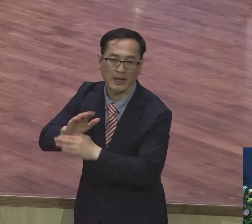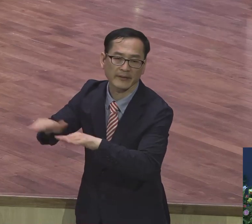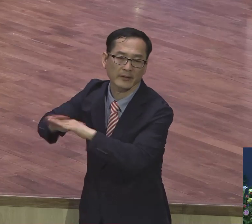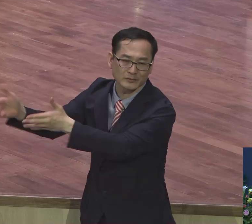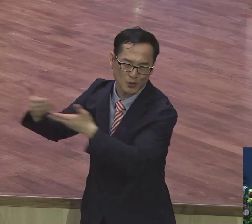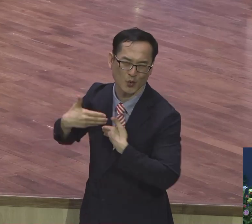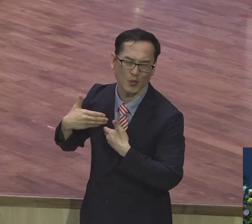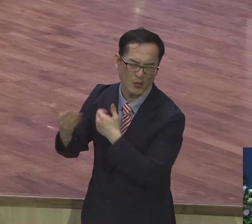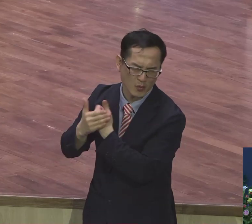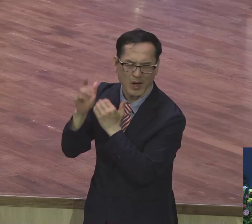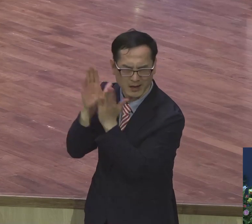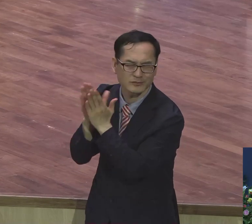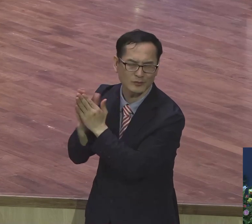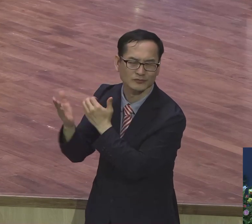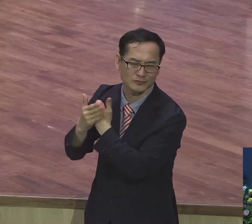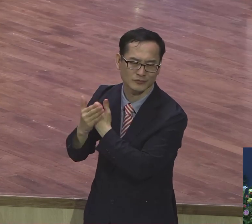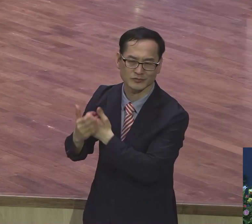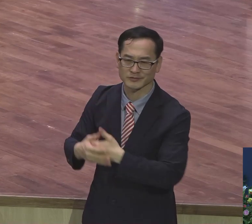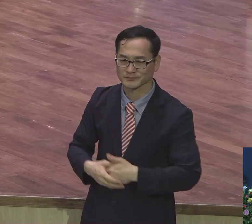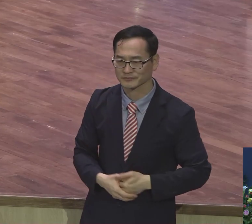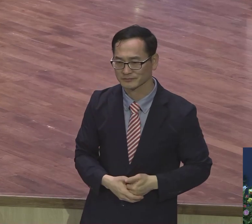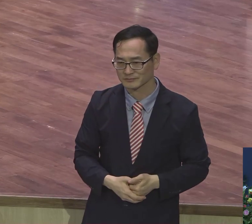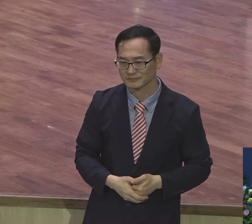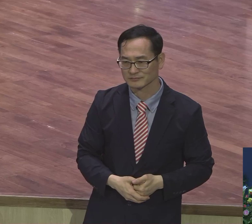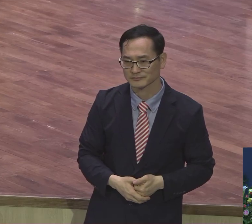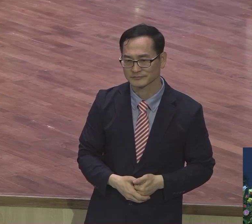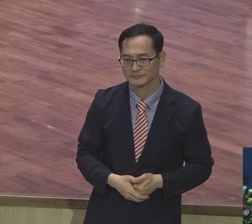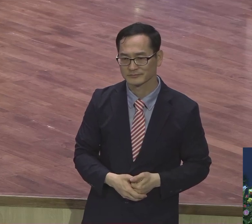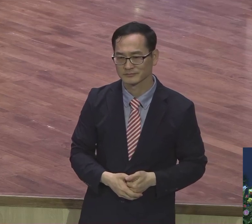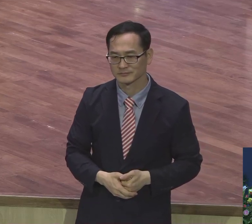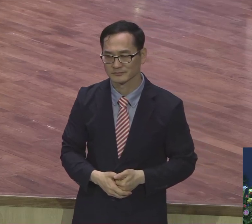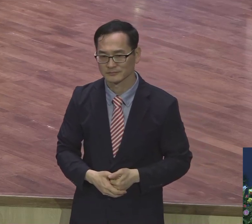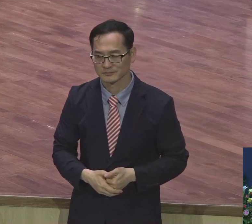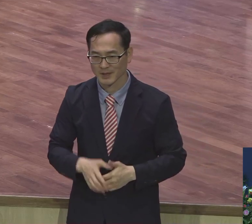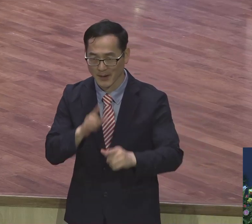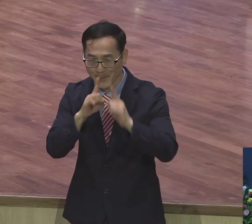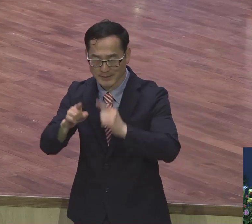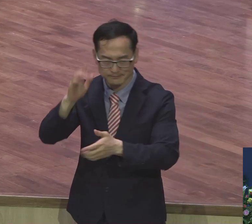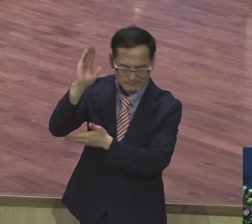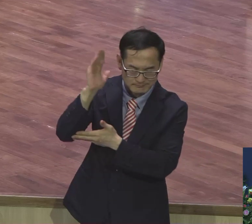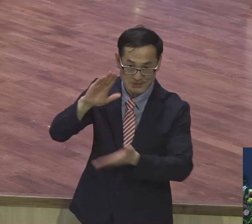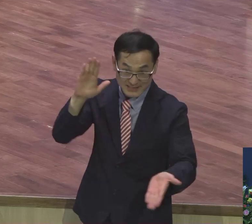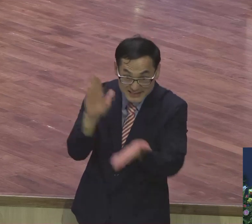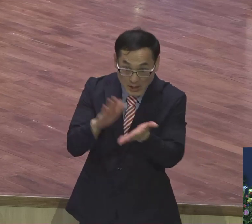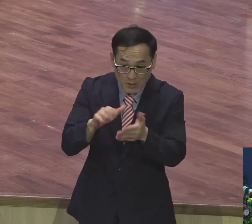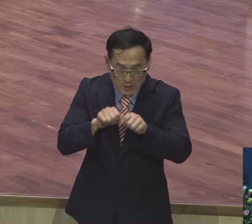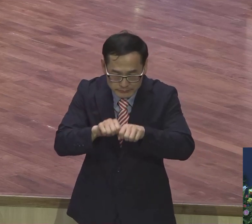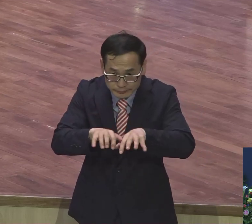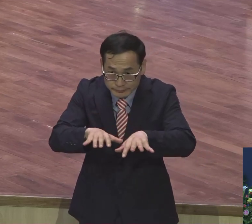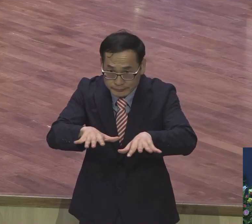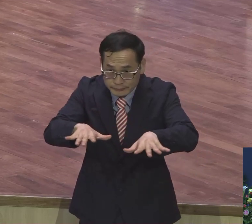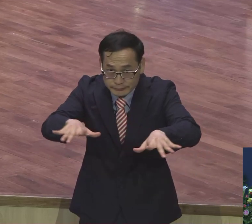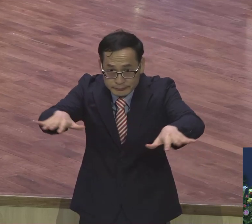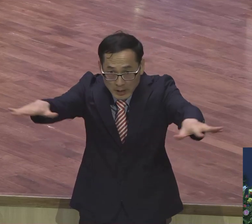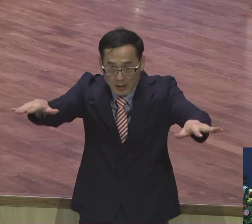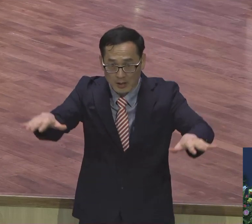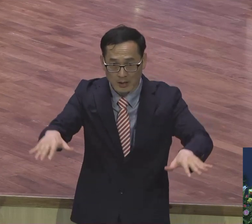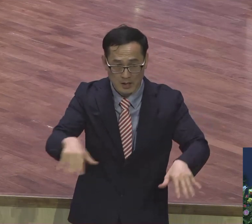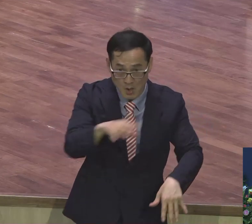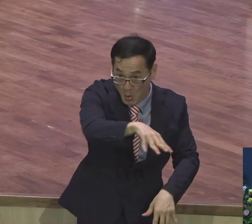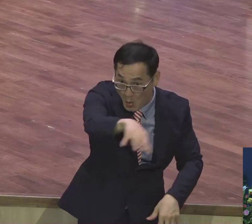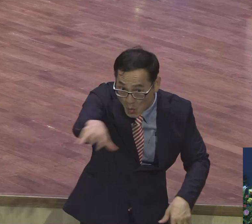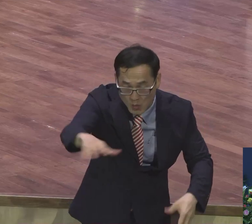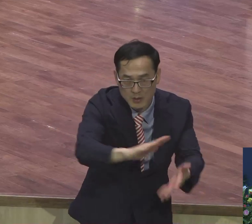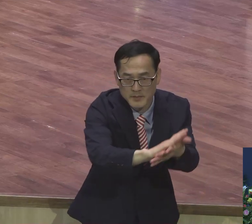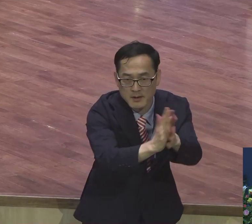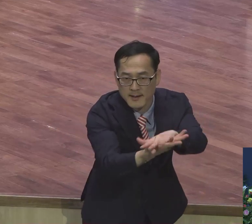바랍니다. 생명적 역동이 일어나면서 어떻게 되느냐. 여러분과 여러분이 사는 현장에 변화가